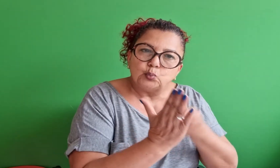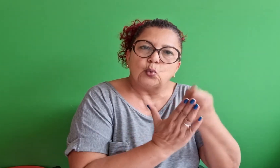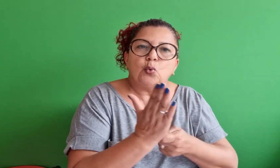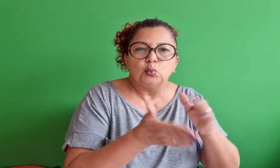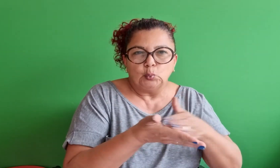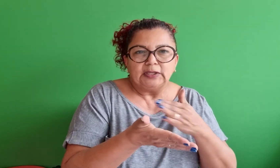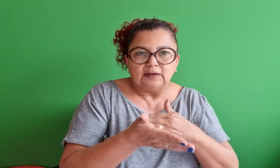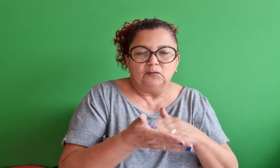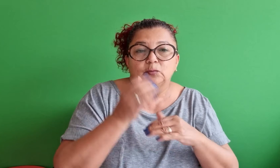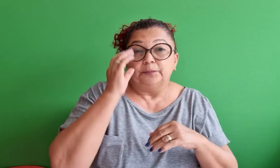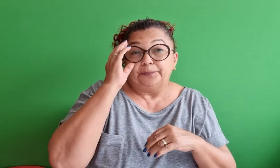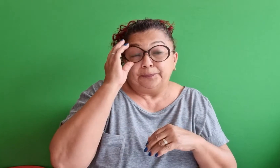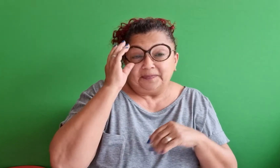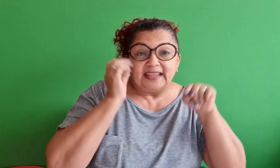Ele foi o autor desse livro.